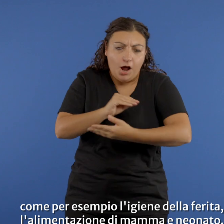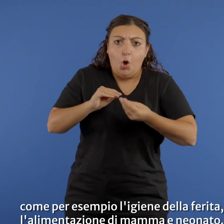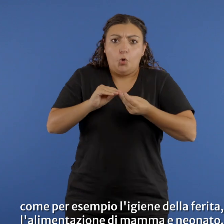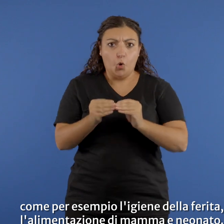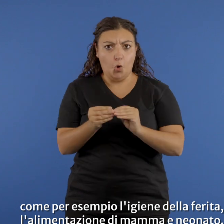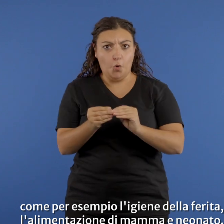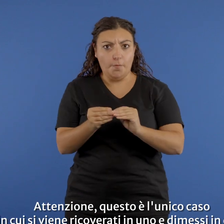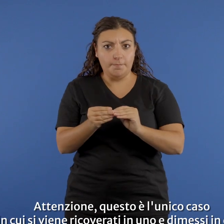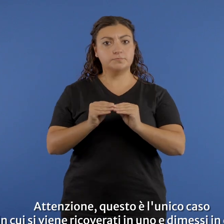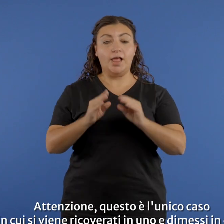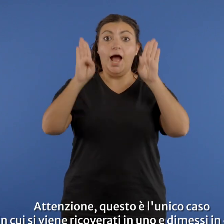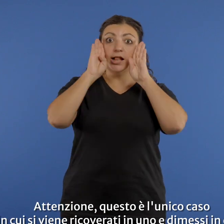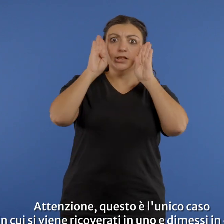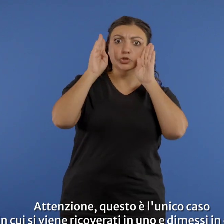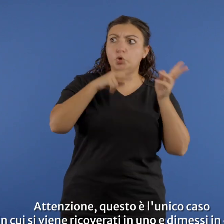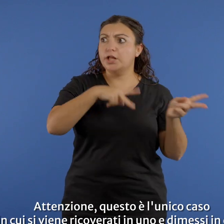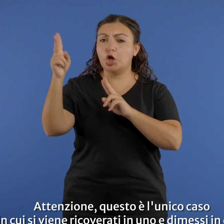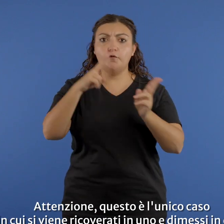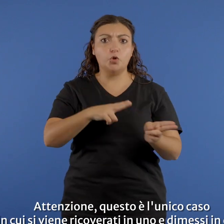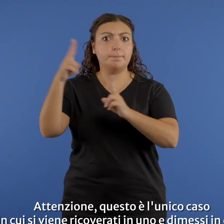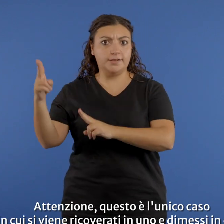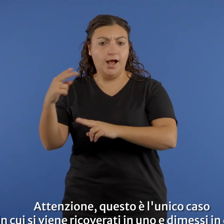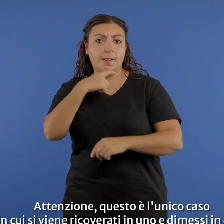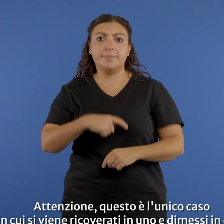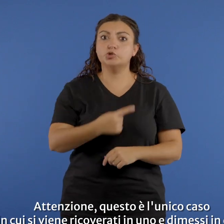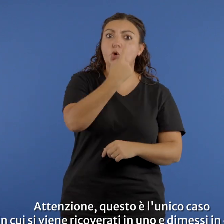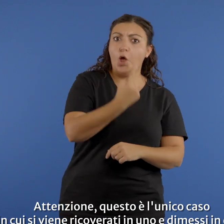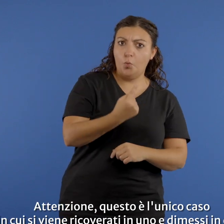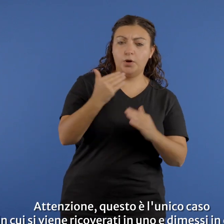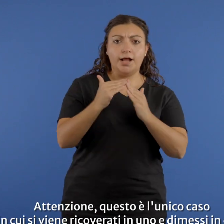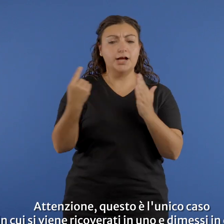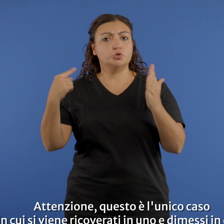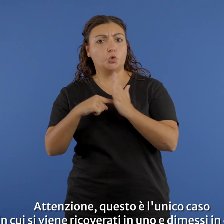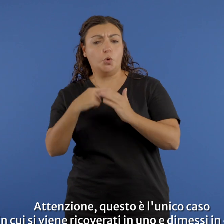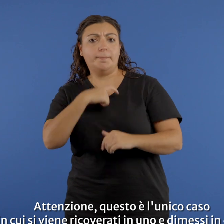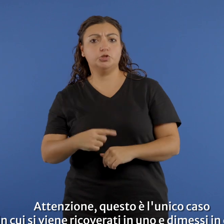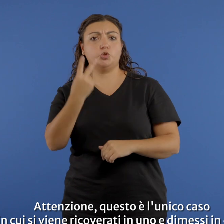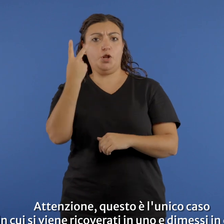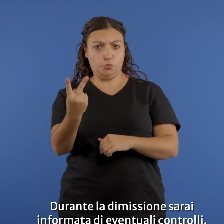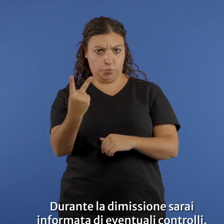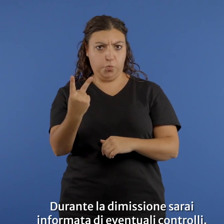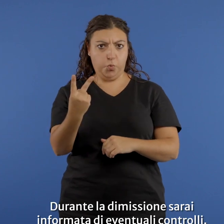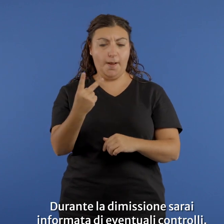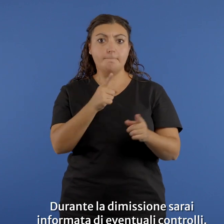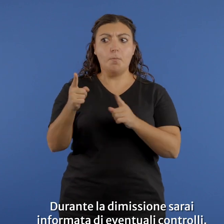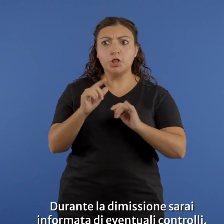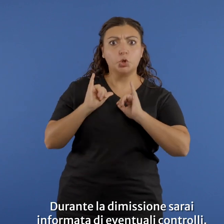neonato. Attenzione, questo è l'unico caso in cui si viene ricoverati in uno e dimessi in due. Durante la dimissione sarà